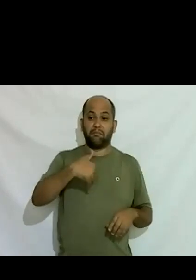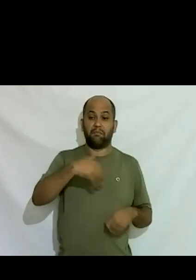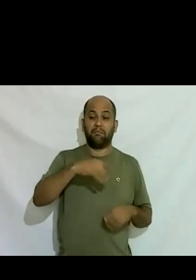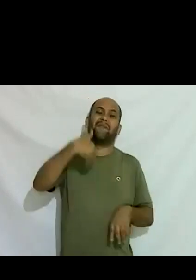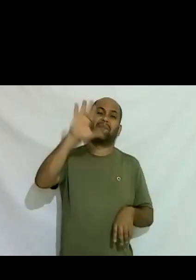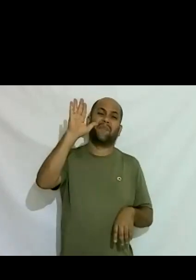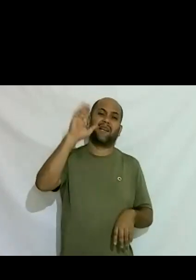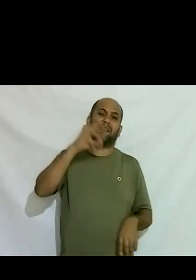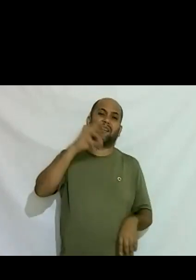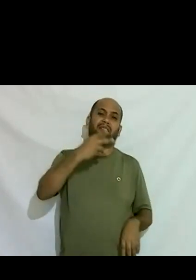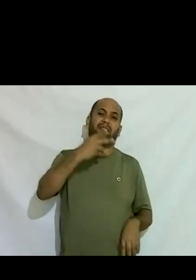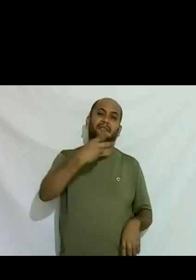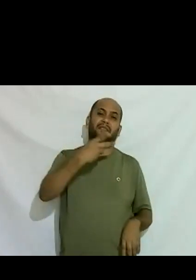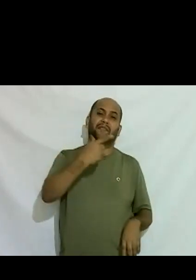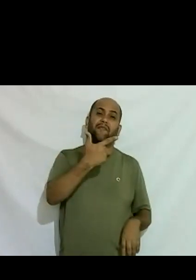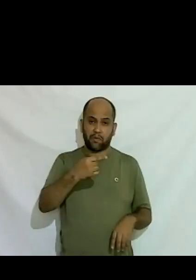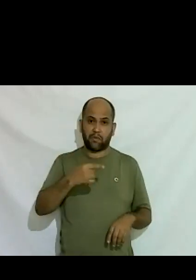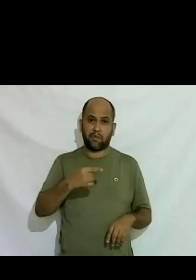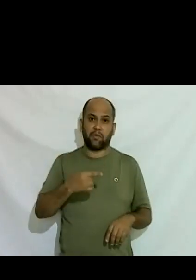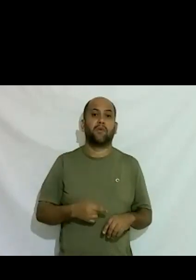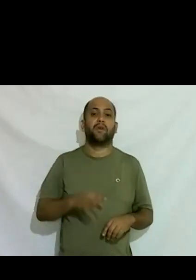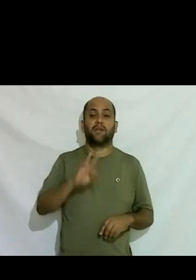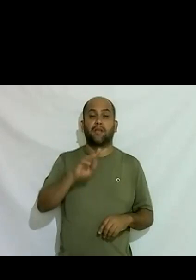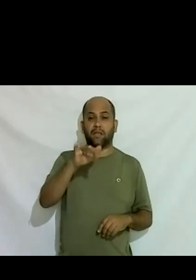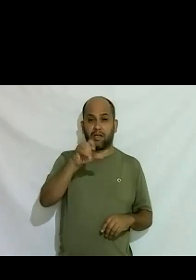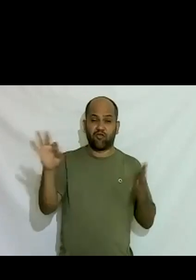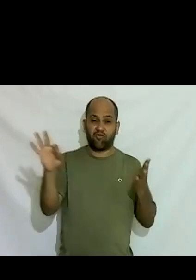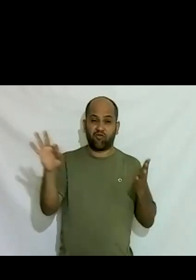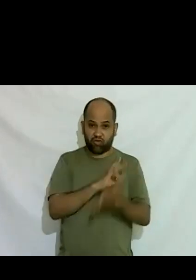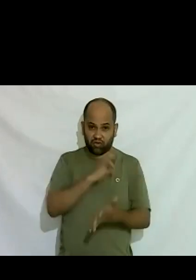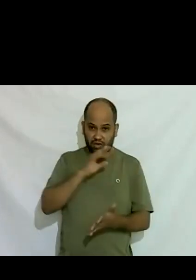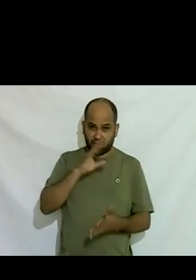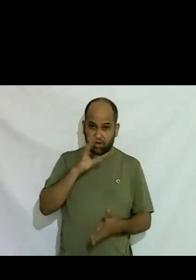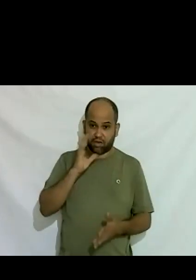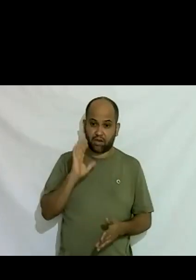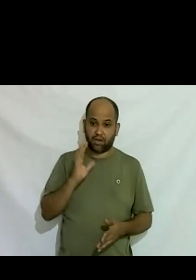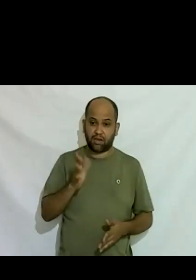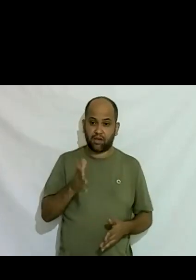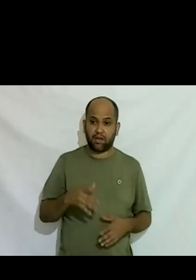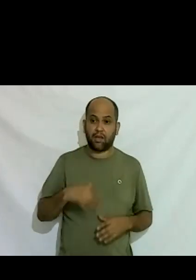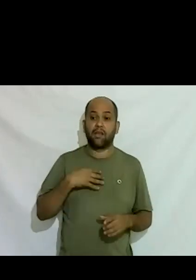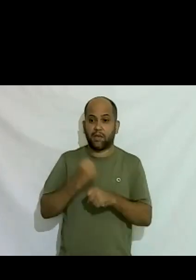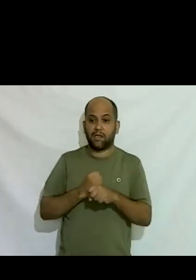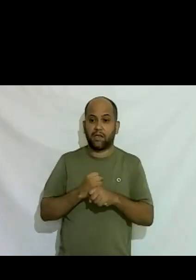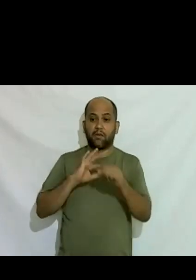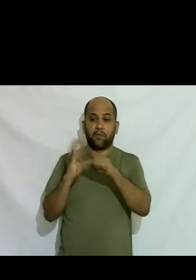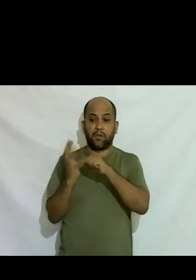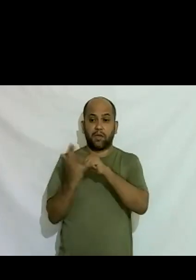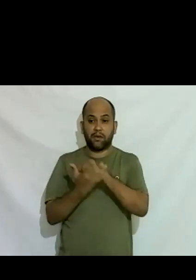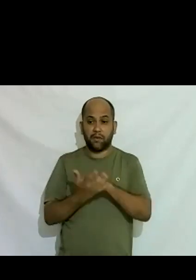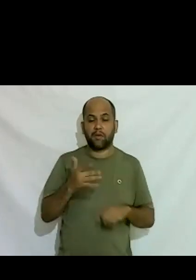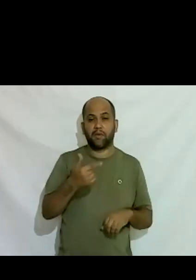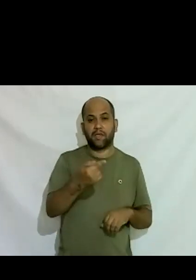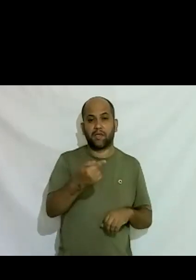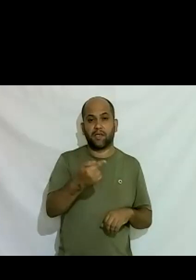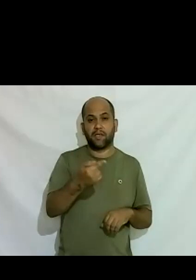trans inscritas no projeto Transempregos hoje e o ano passado com crise e pandemia foram 707